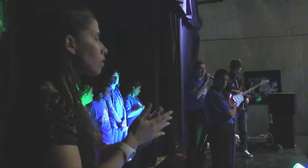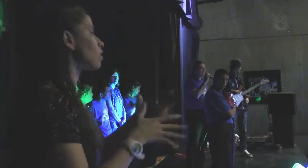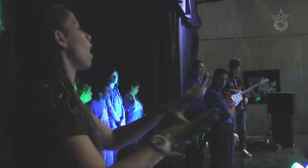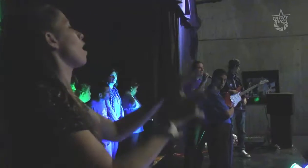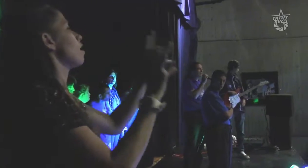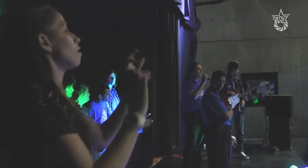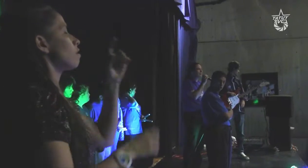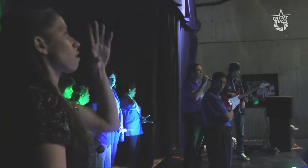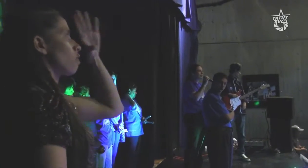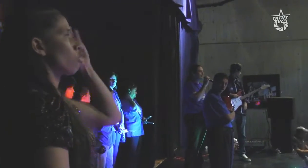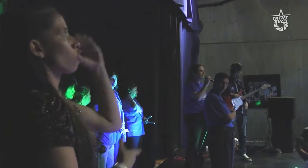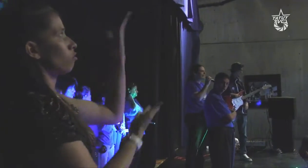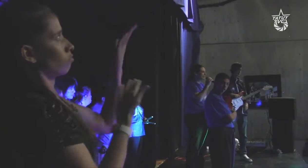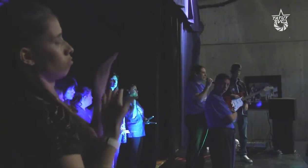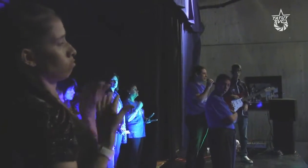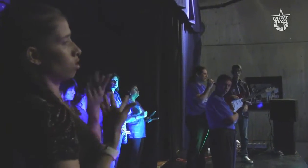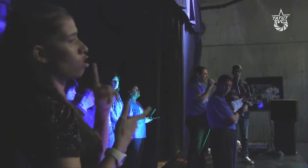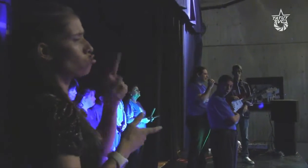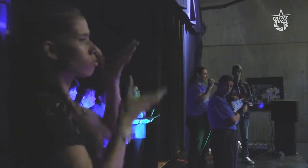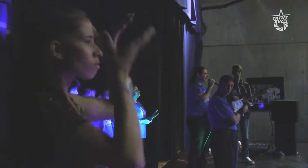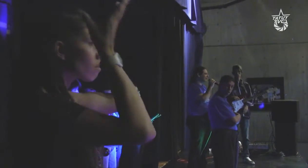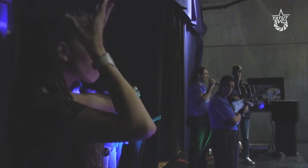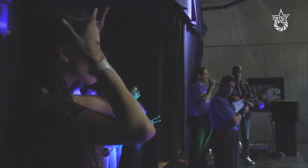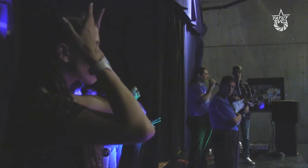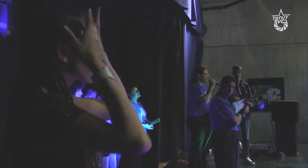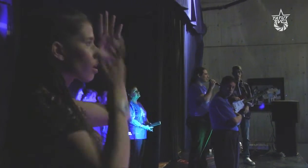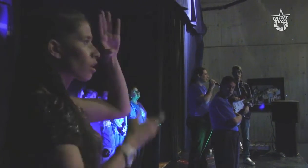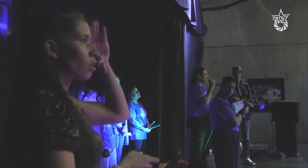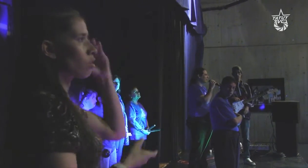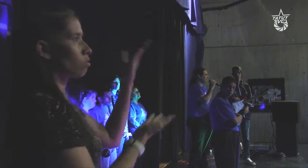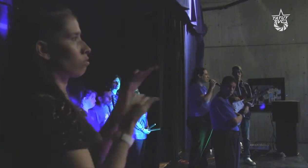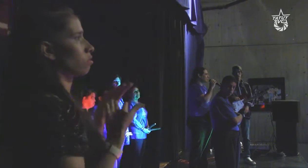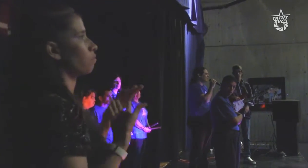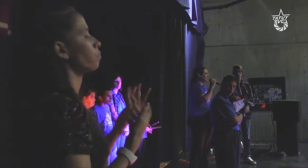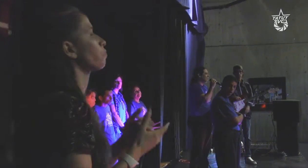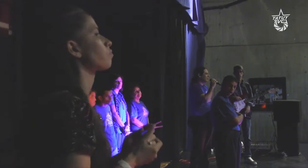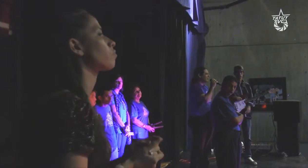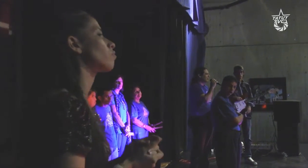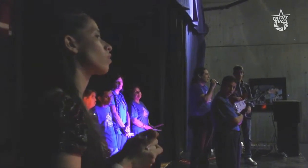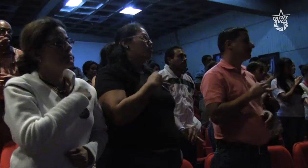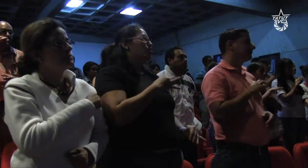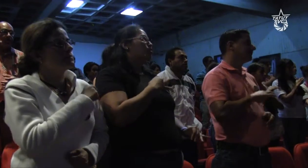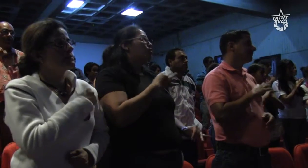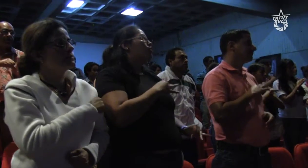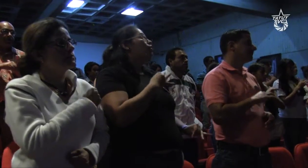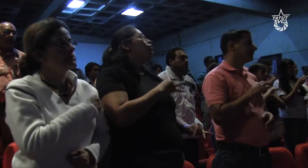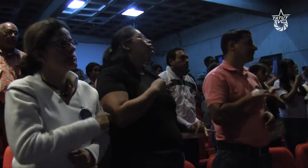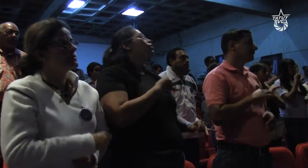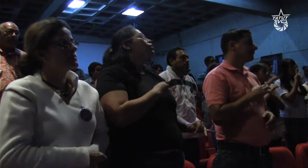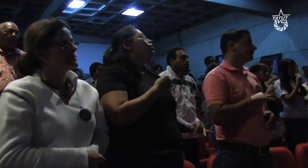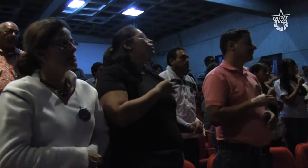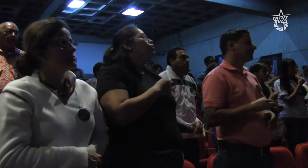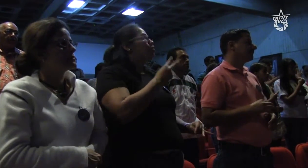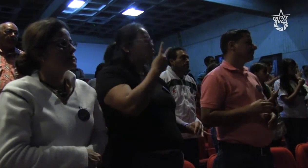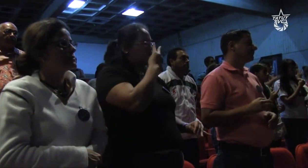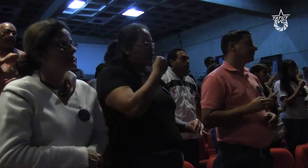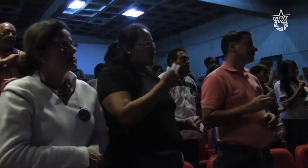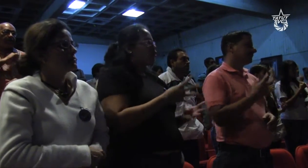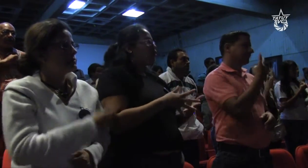En el Centro Cultural Tuliofebre Escordero, se realizó la primera jornada de teatro de personas sordas, impulsada por la